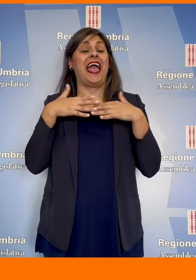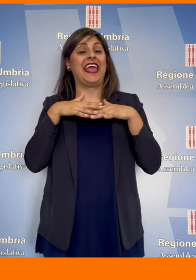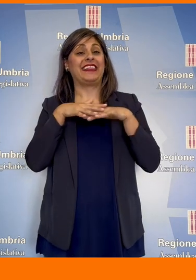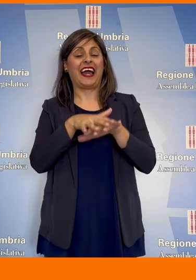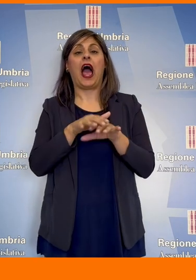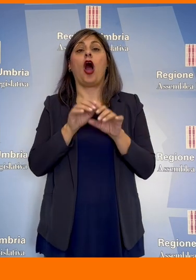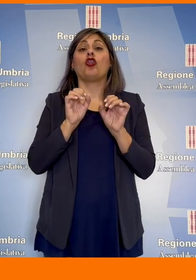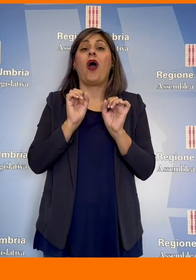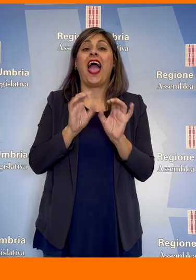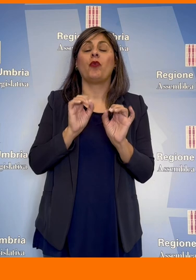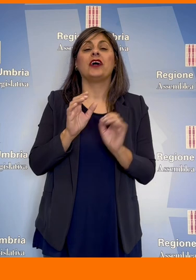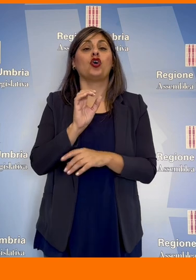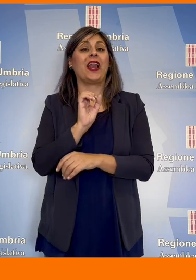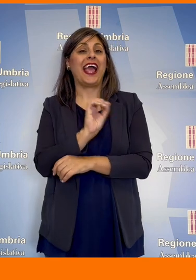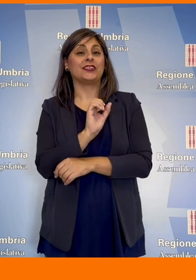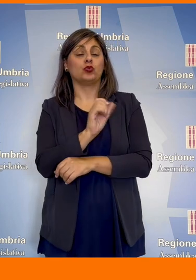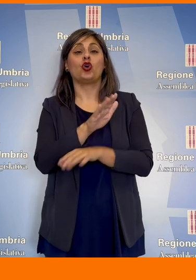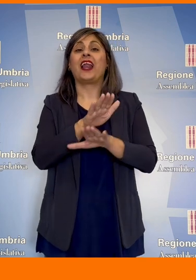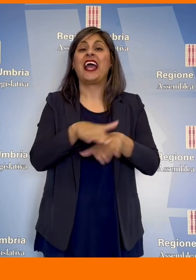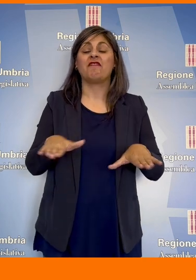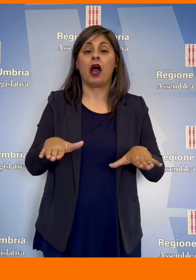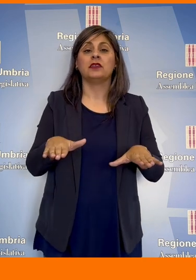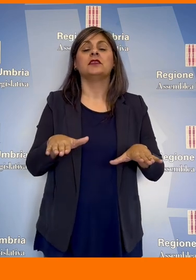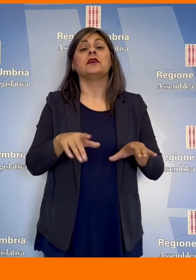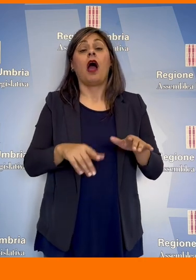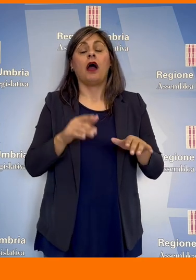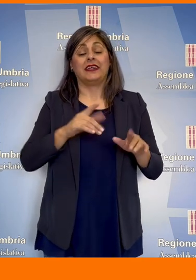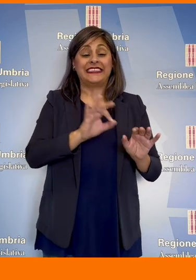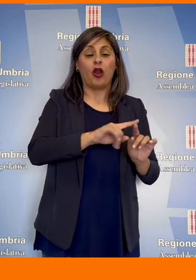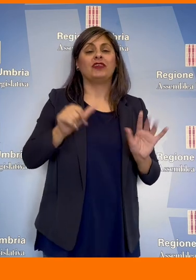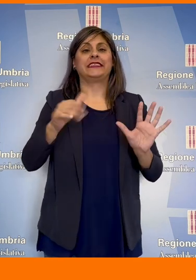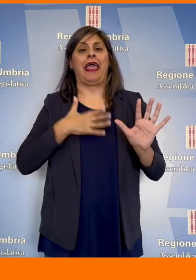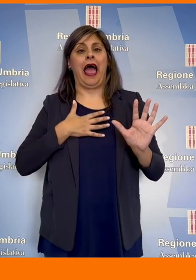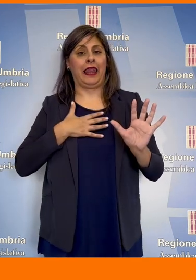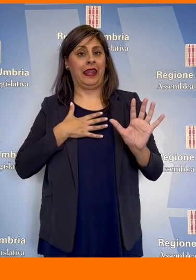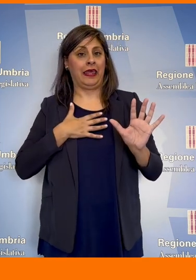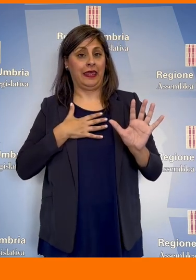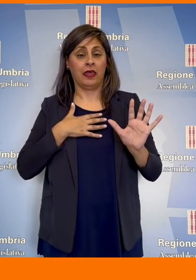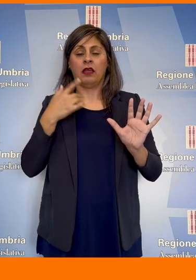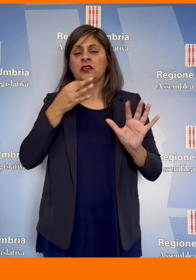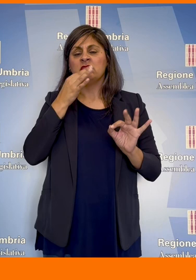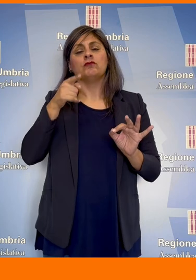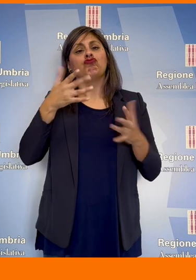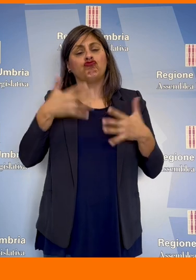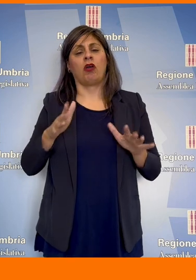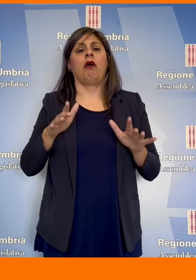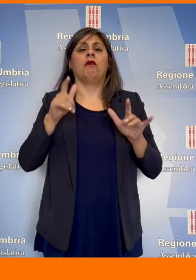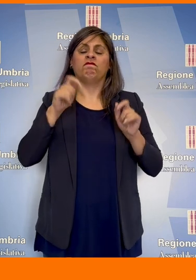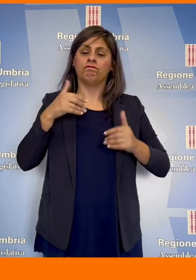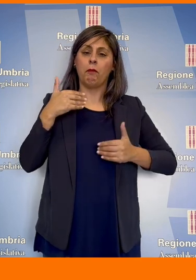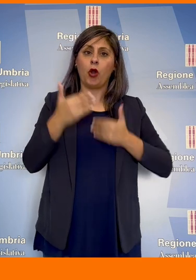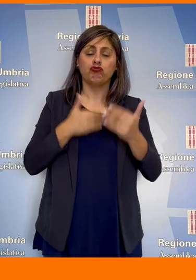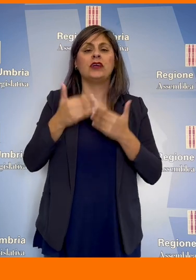di educazione e istruzione per l'infanzia fino a sei anni di età avanza quindi il processo di